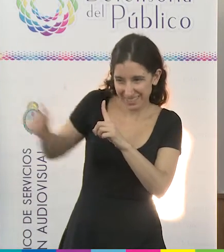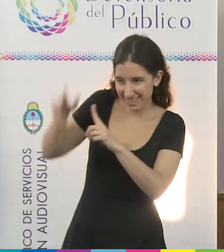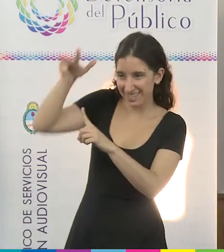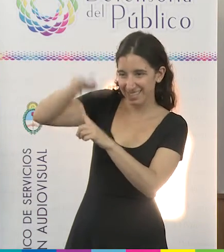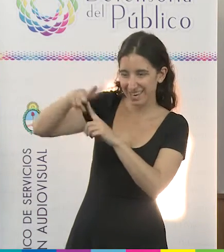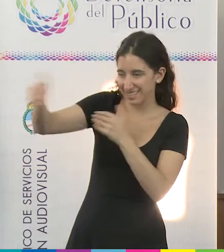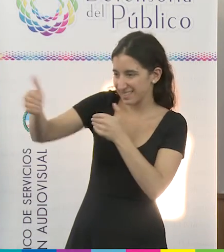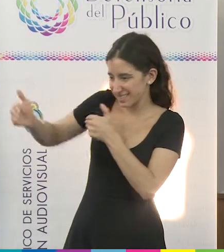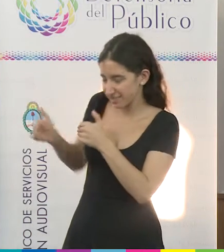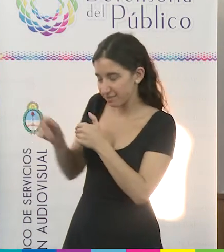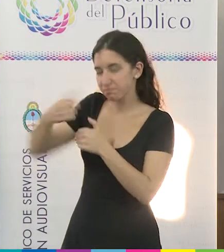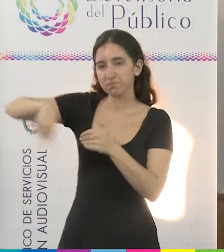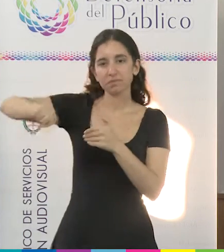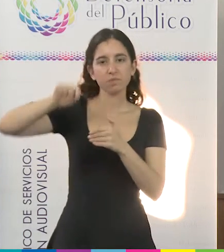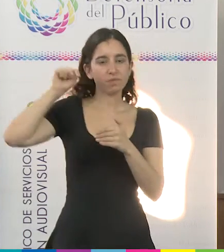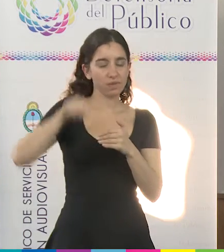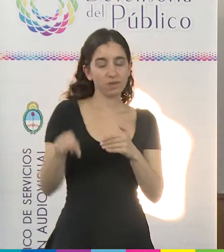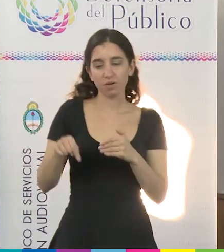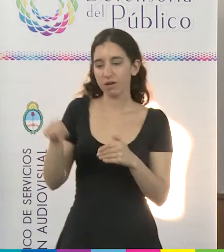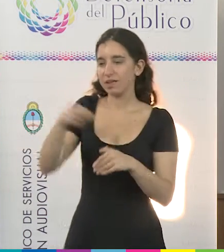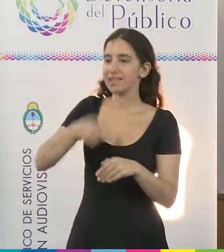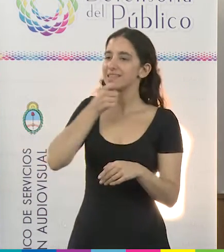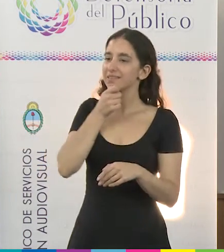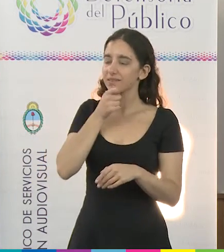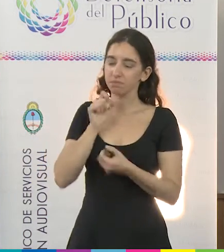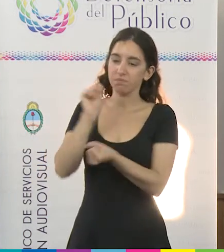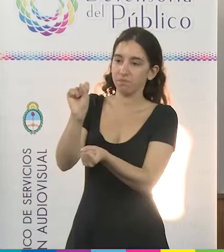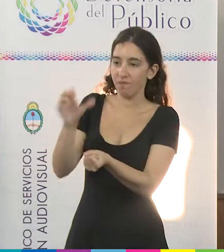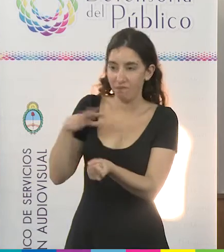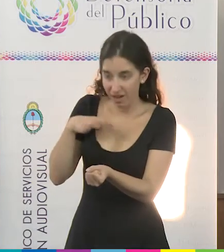acompañamiento del Estado a través de políticas inclusivas.